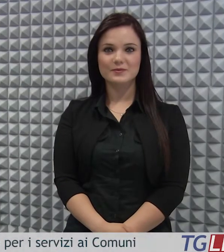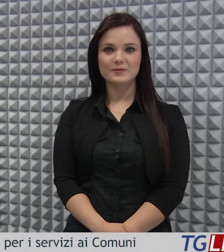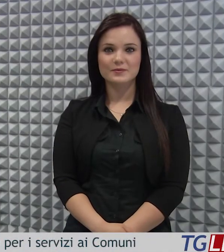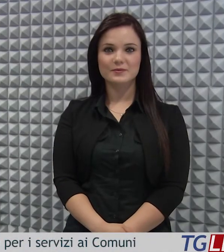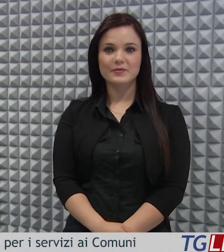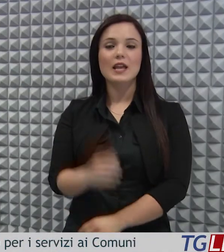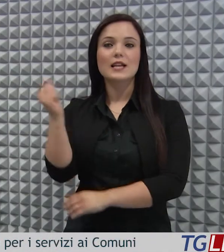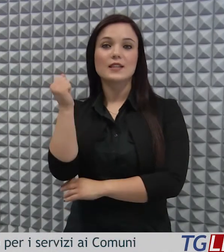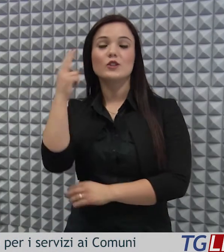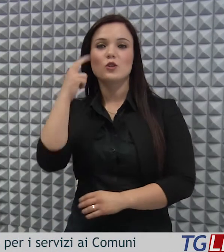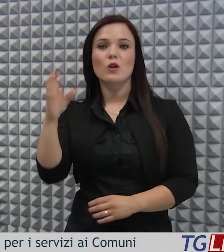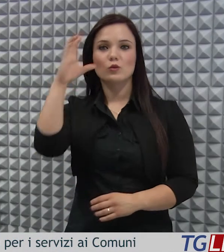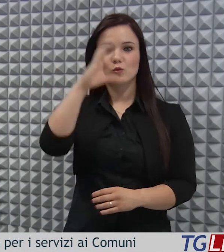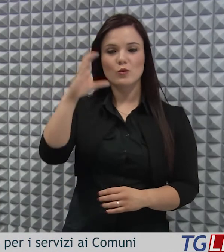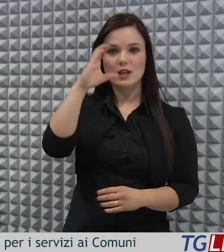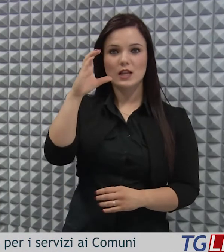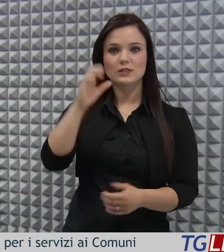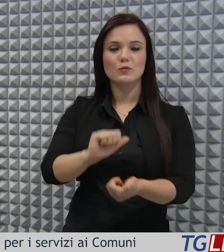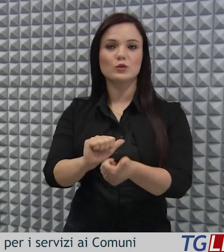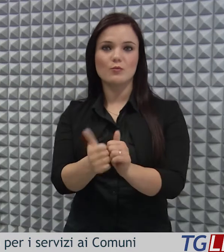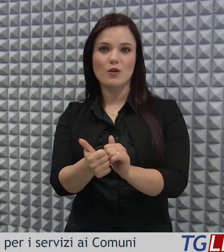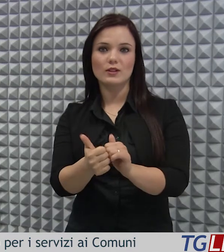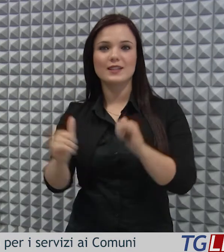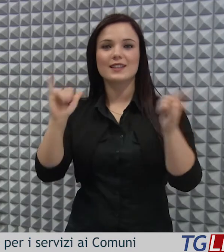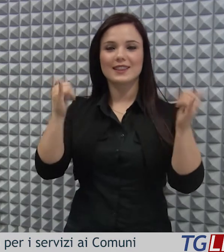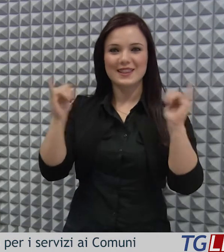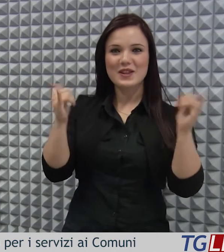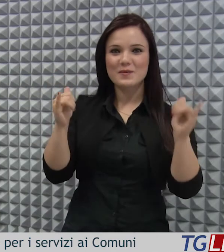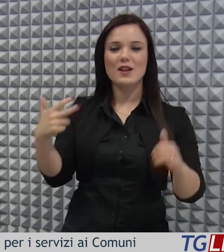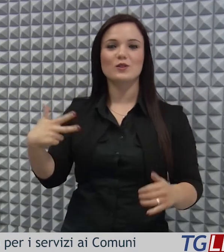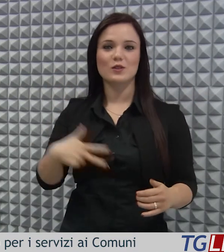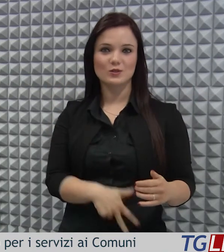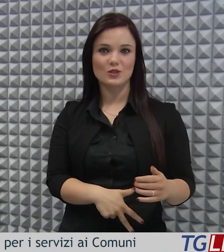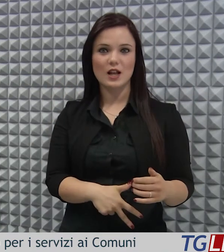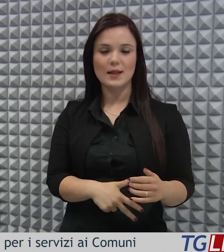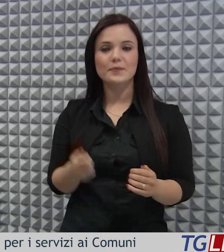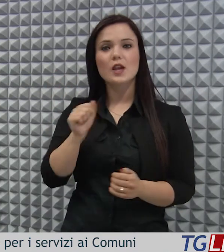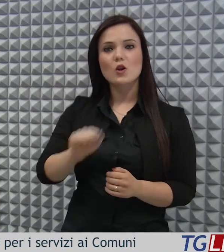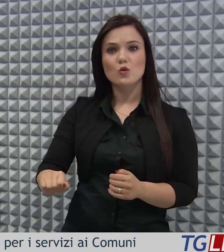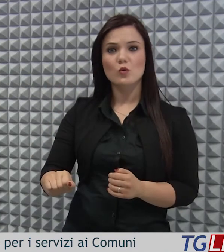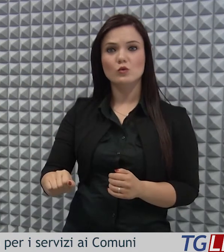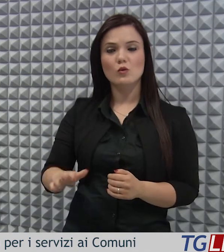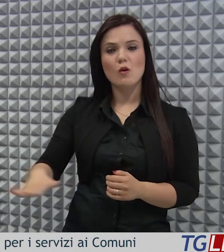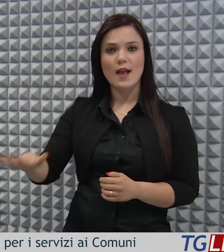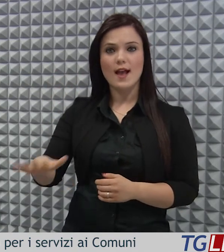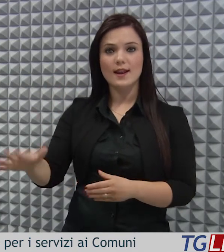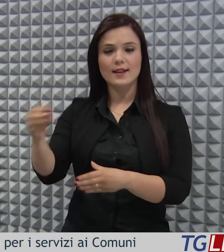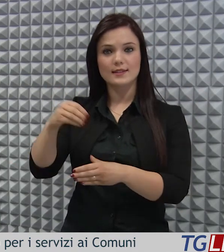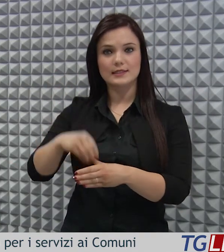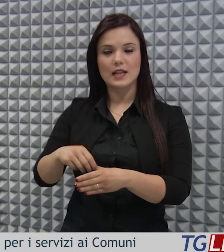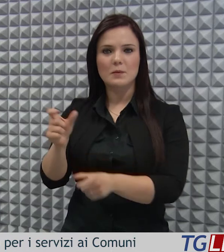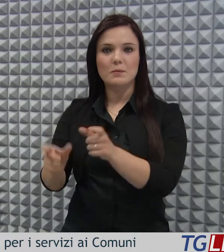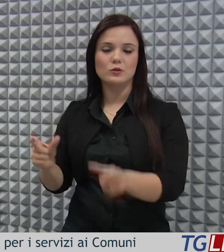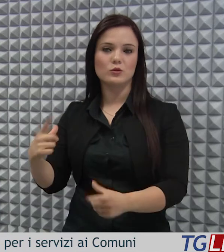Servizi in ambito turistico, sportivo, ricreativo e sociale a contrasto dello